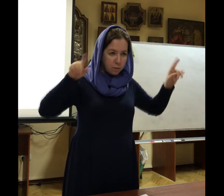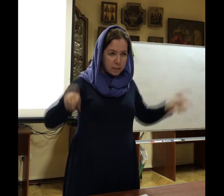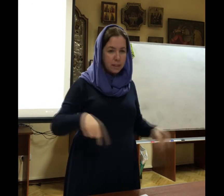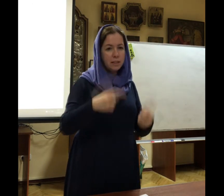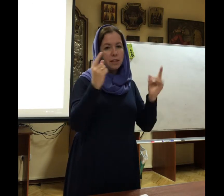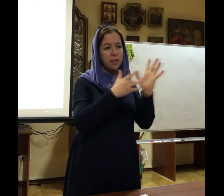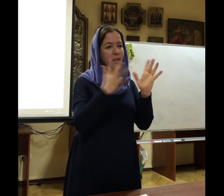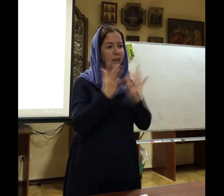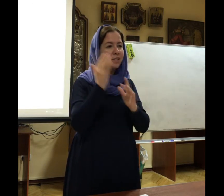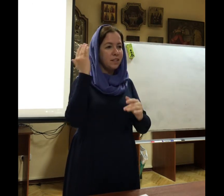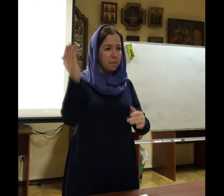воскресение Христа.